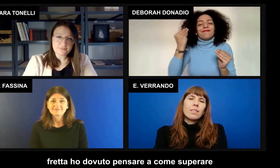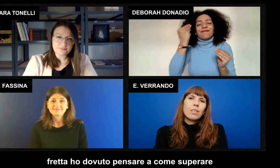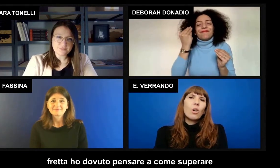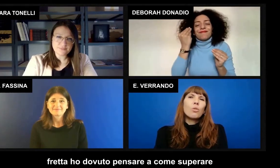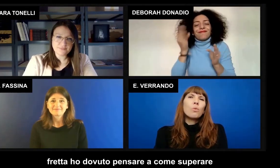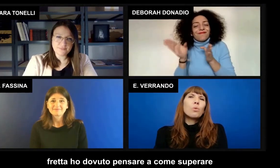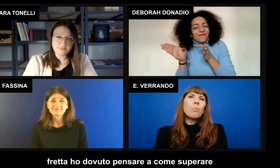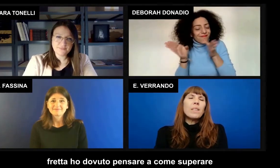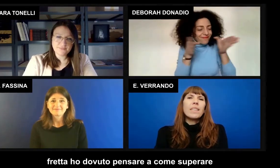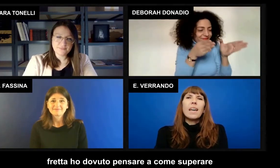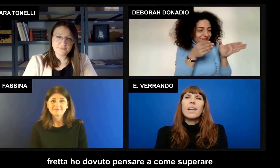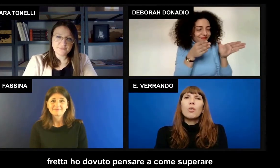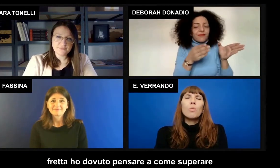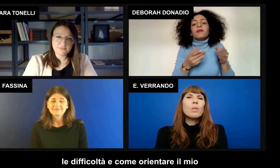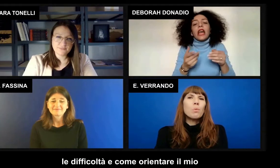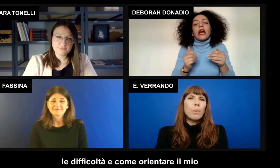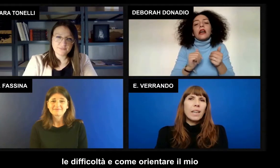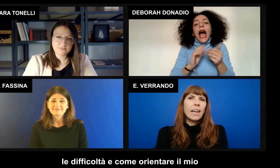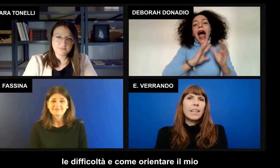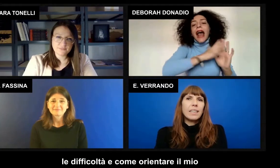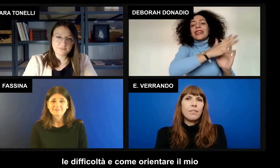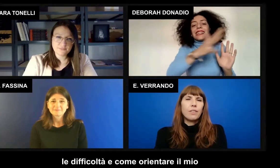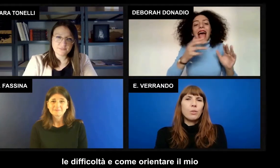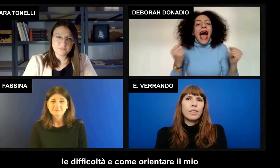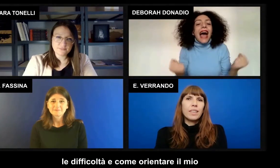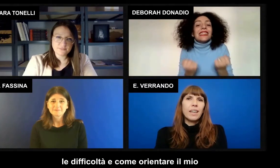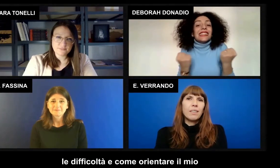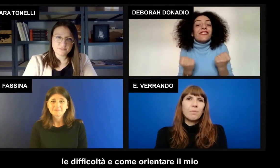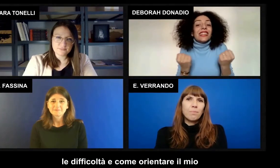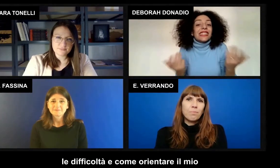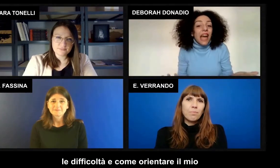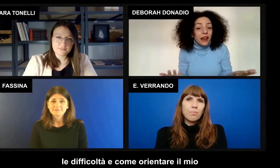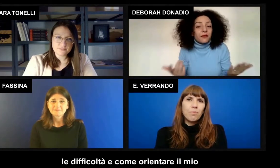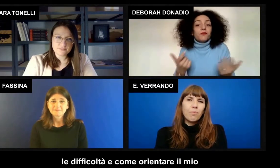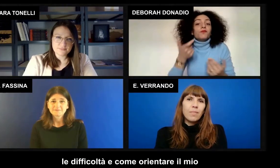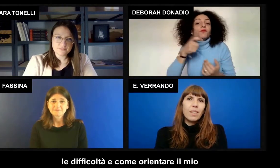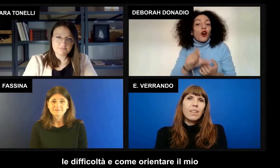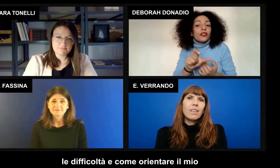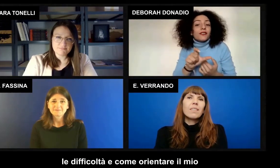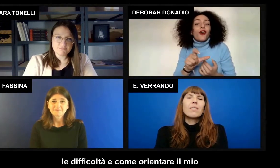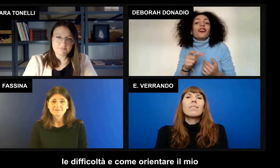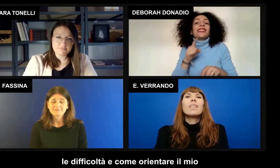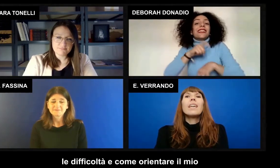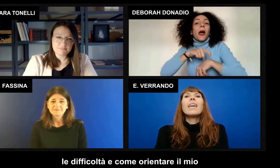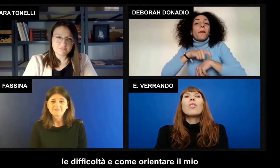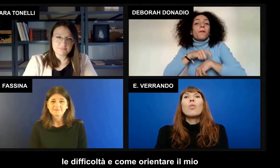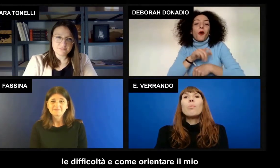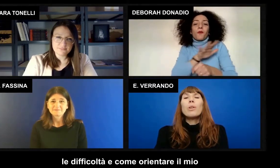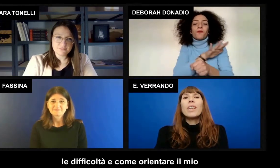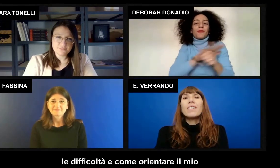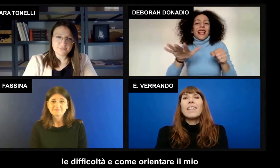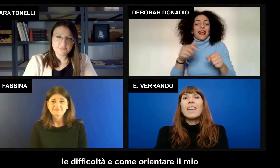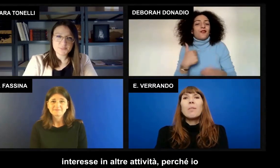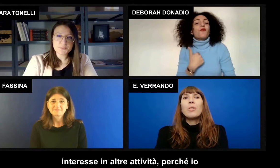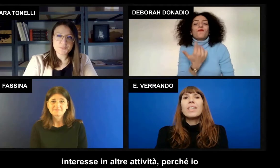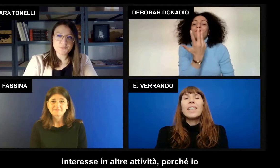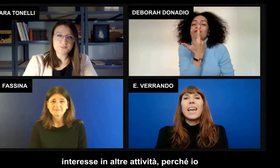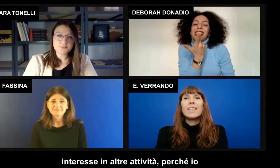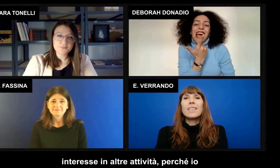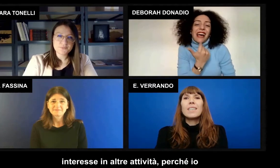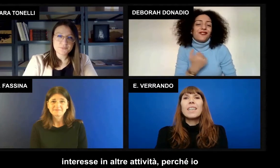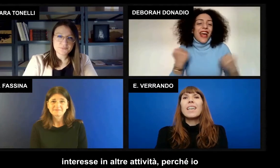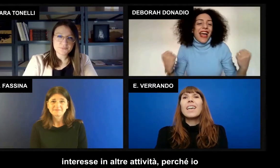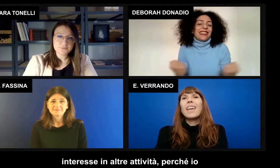Ho dovuto pensare a come superare le difficoltà e come orientare il mio